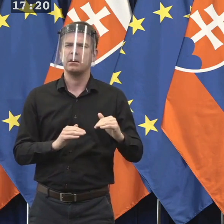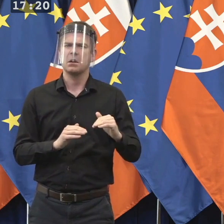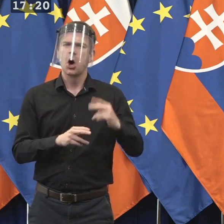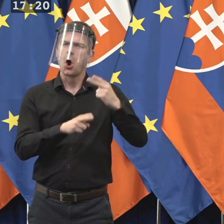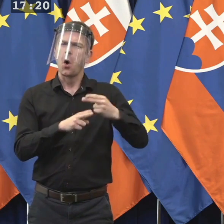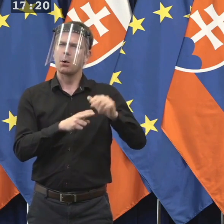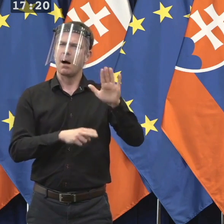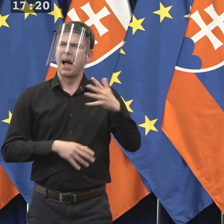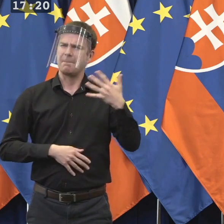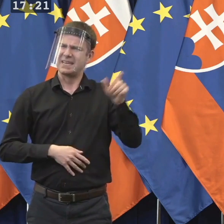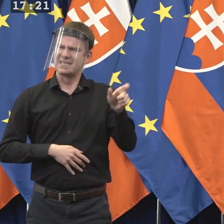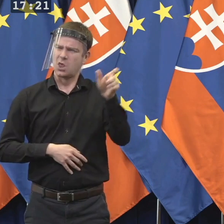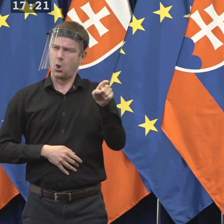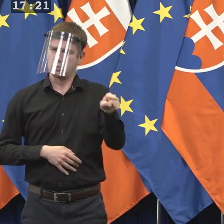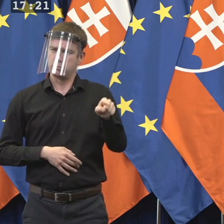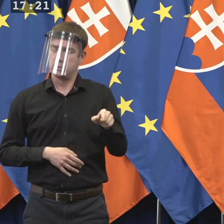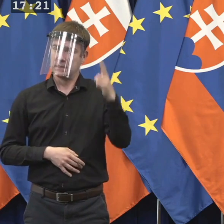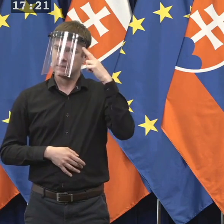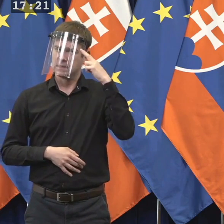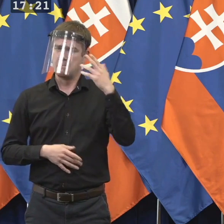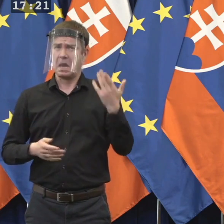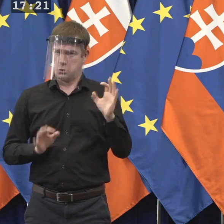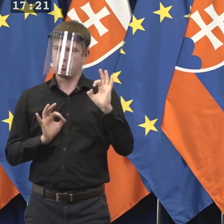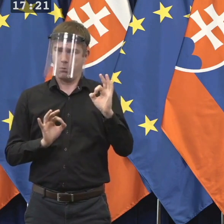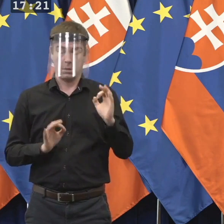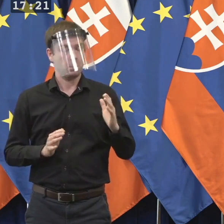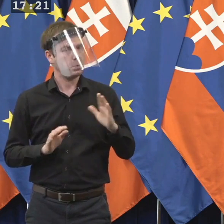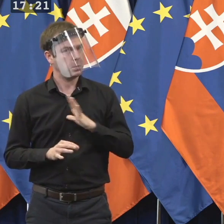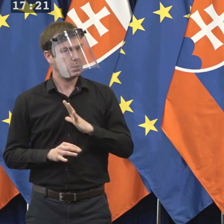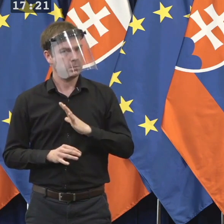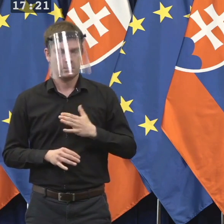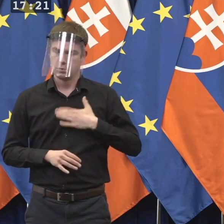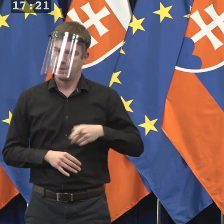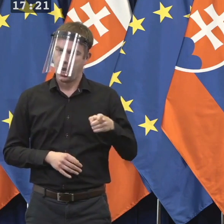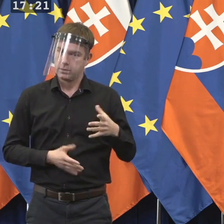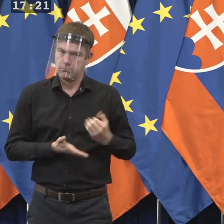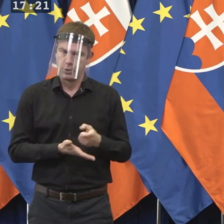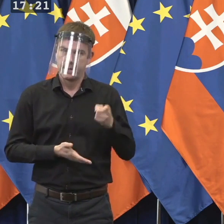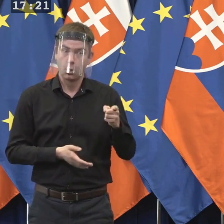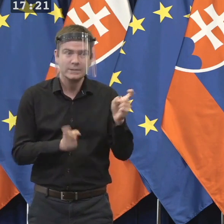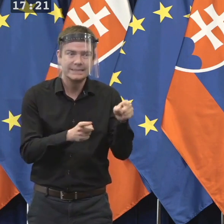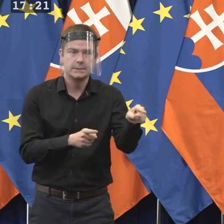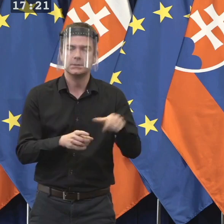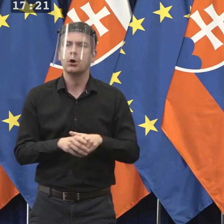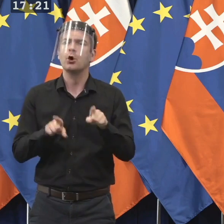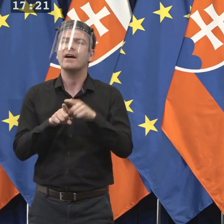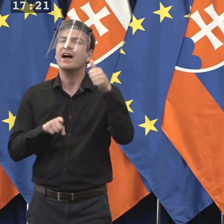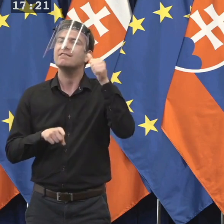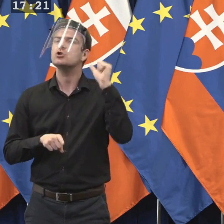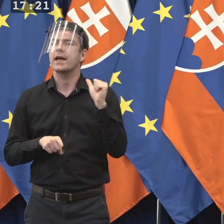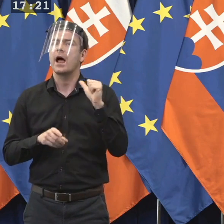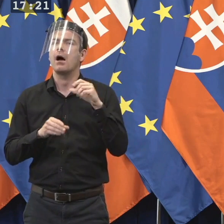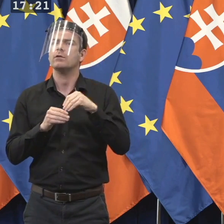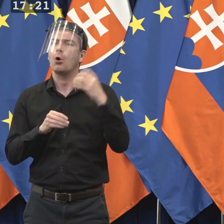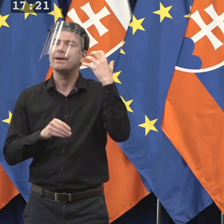podchytiť toto ohnisko. Včera sme otvárali jednu osadu bystrány, kde zase ľudia vzhľadom na extrémnu, by som